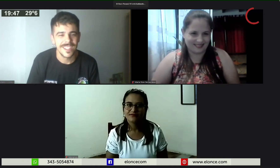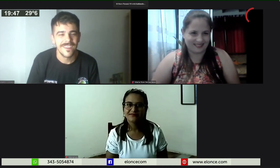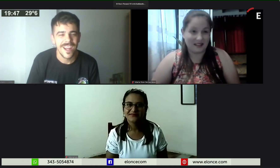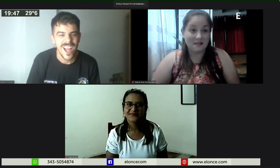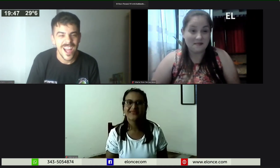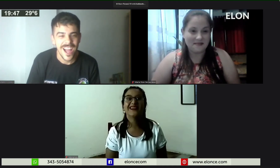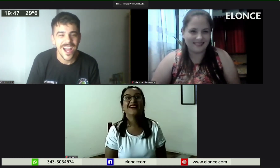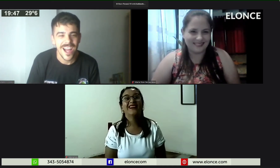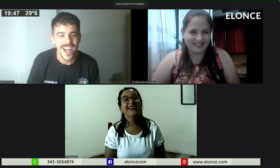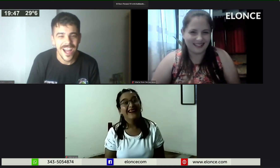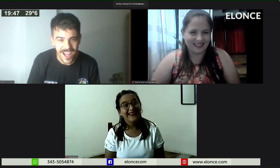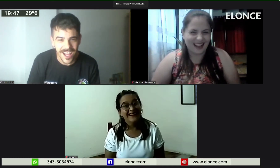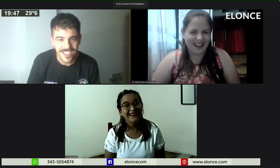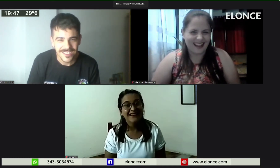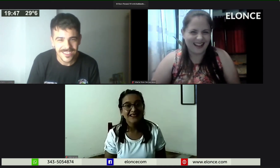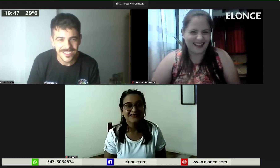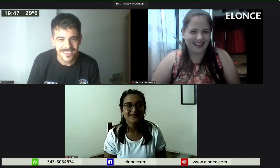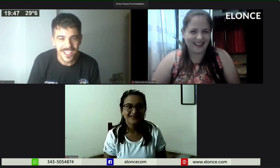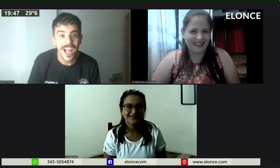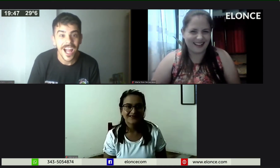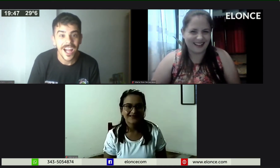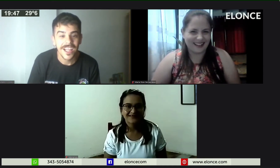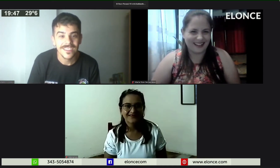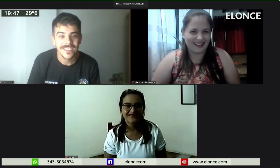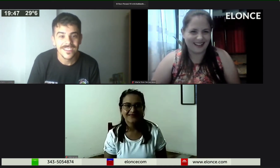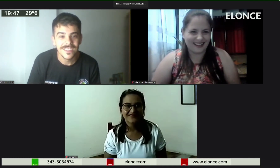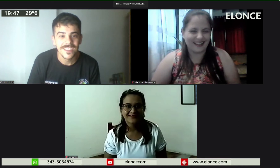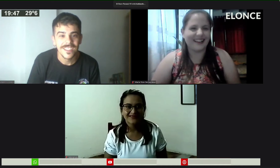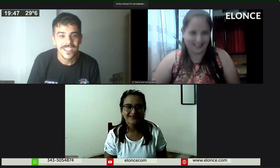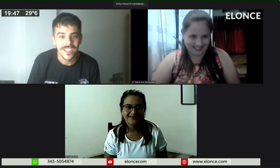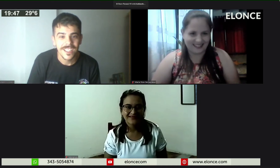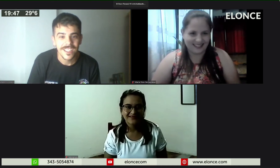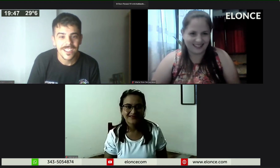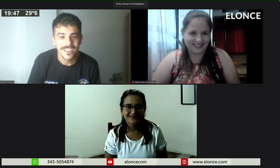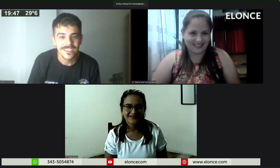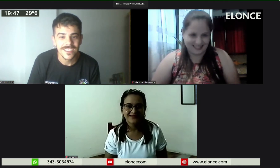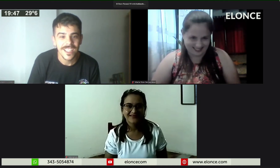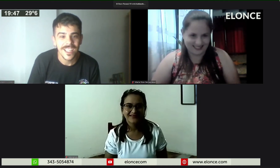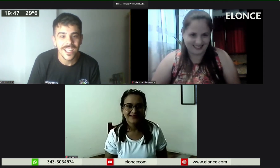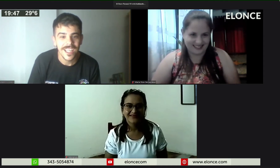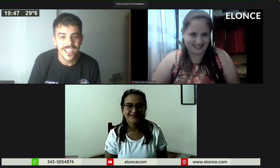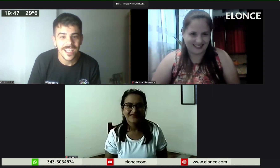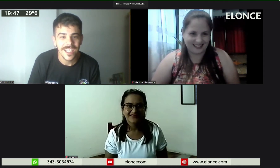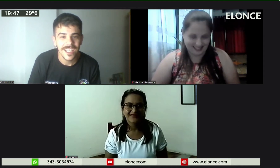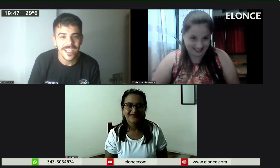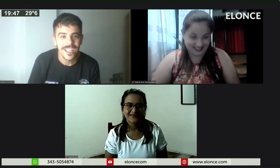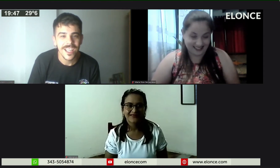¿Estoy? Acá, director. A. E. I. O.